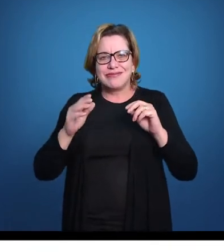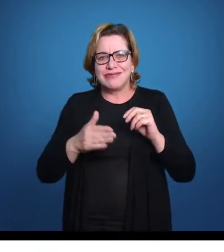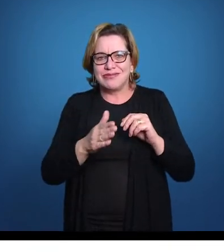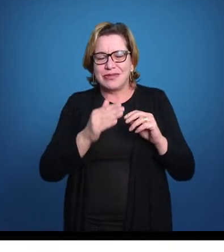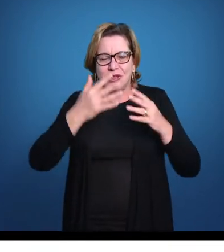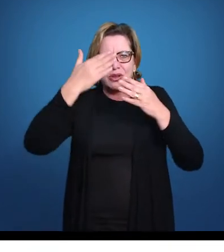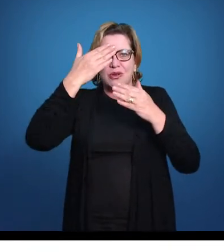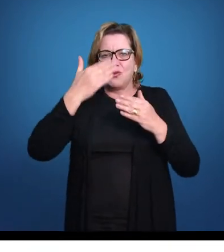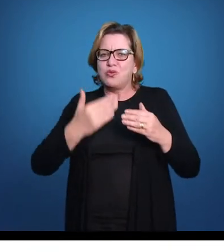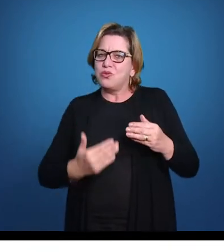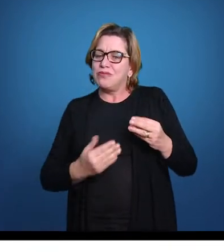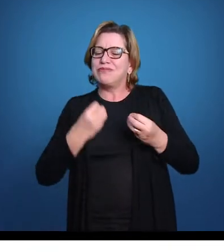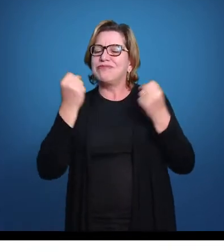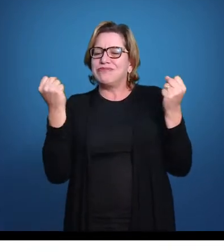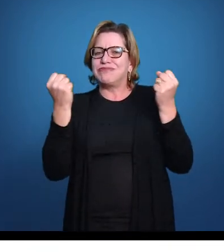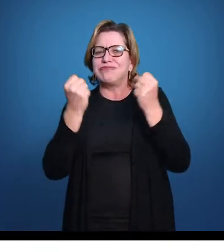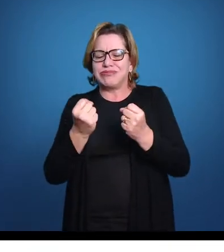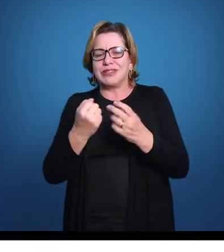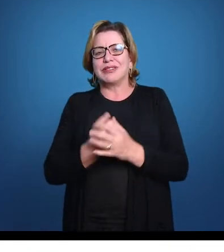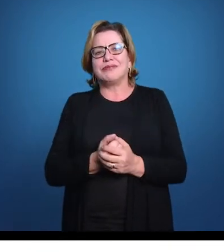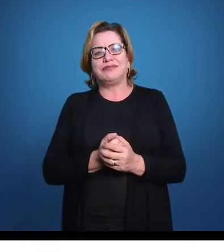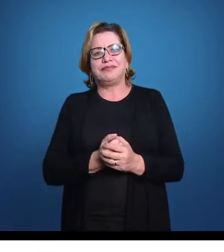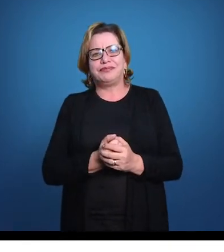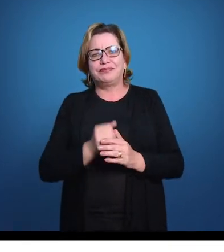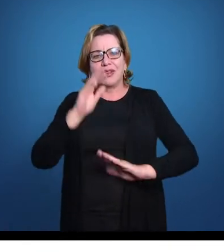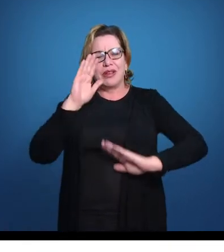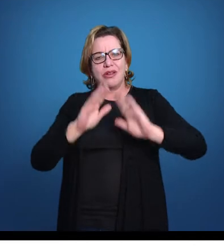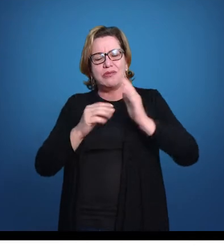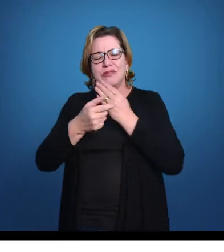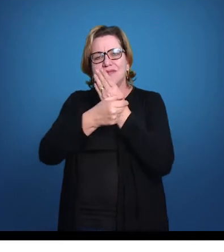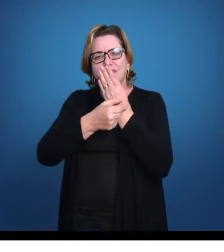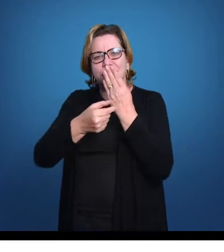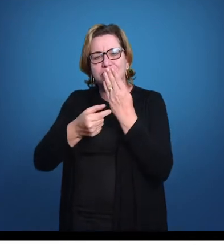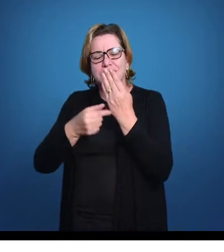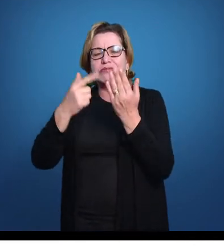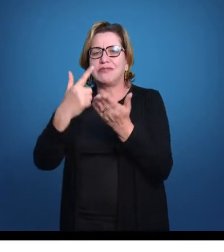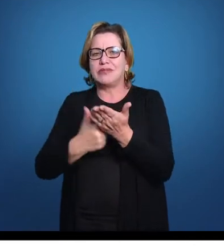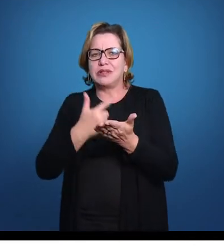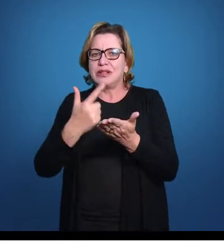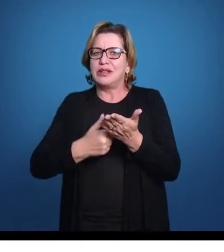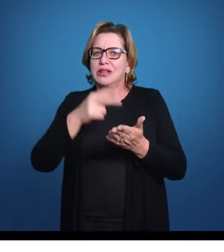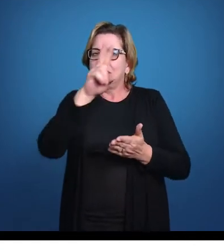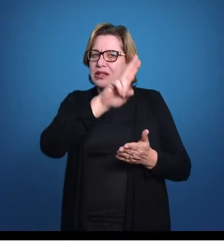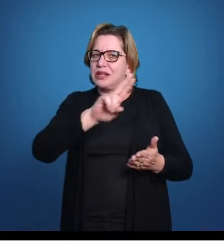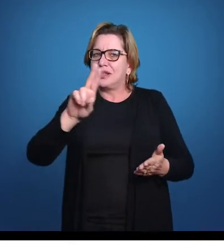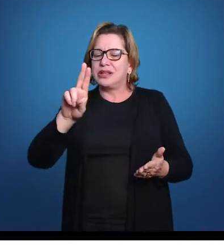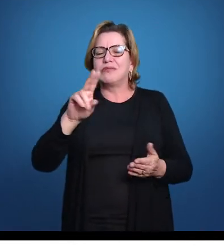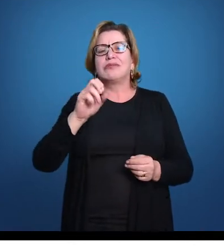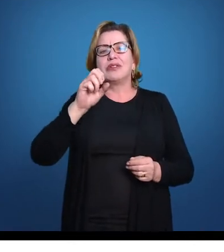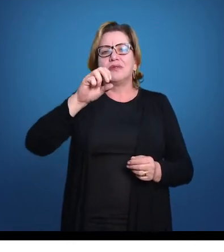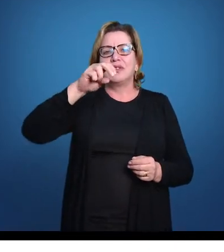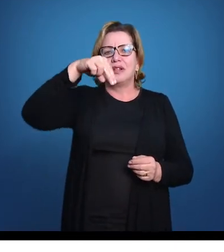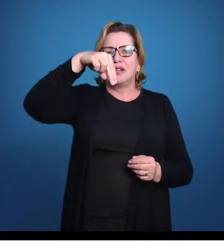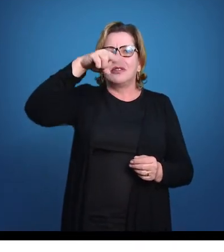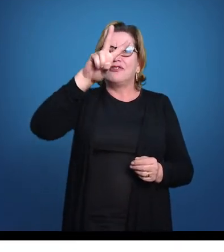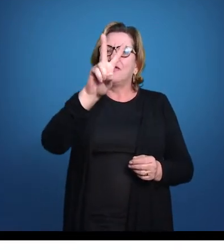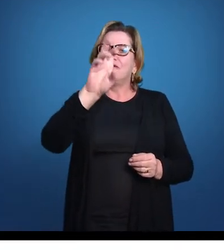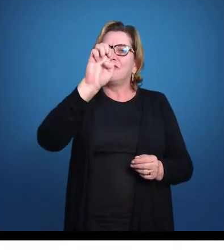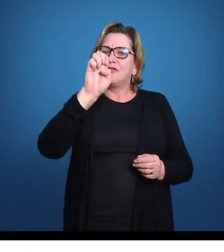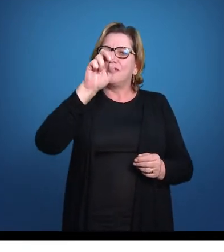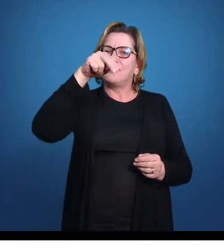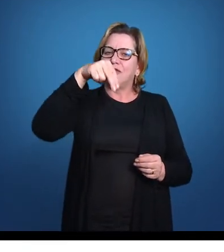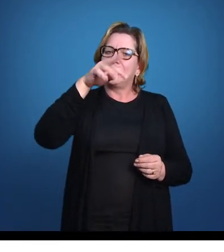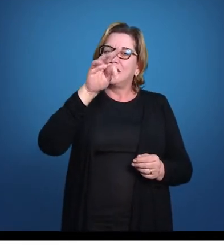o ventre do bicho, ela pode se movimentar. Alguns autores, em alguns livros, vocês vão encontrar o nome dessa nadadeira como nadadeira ventral